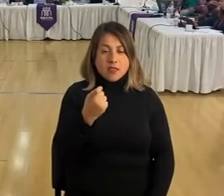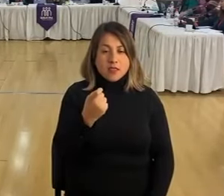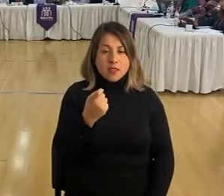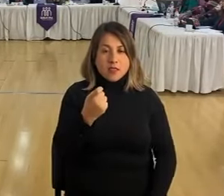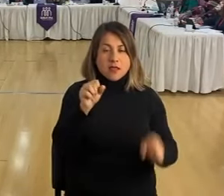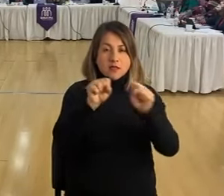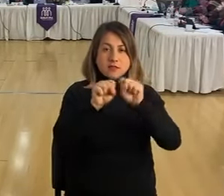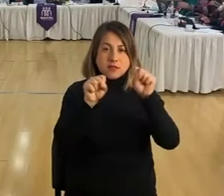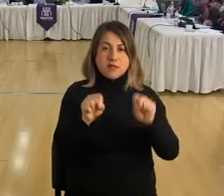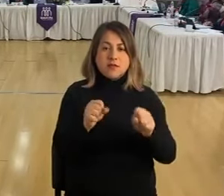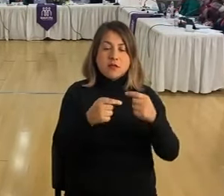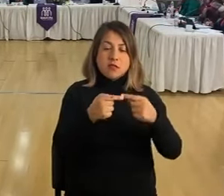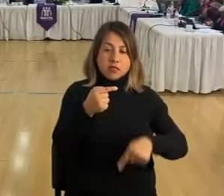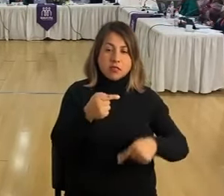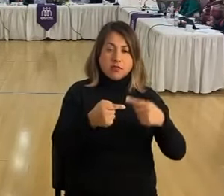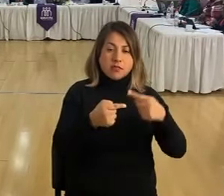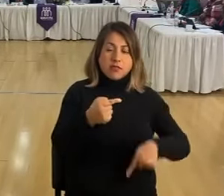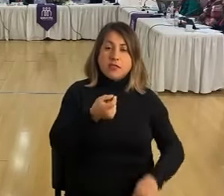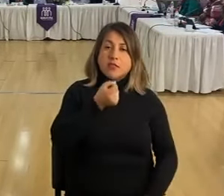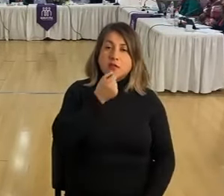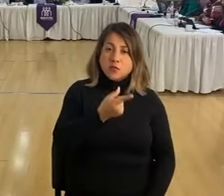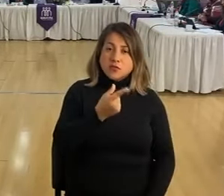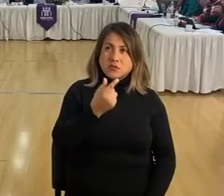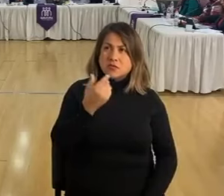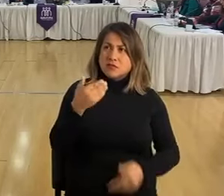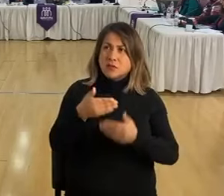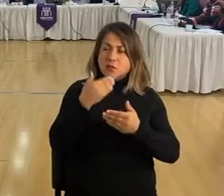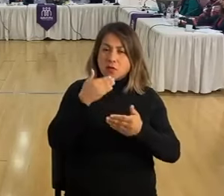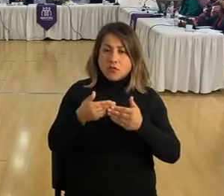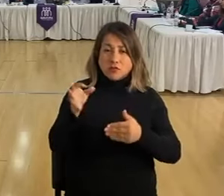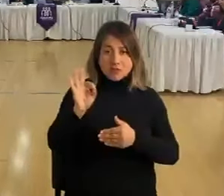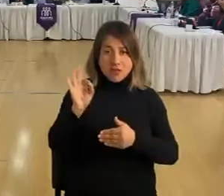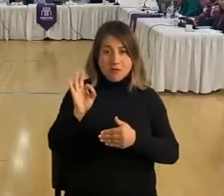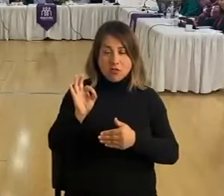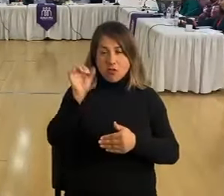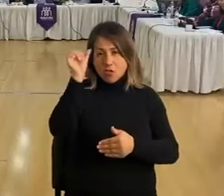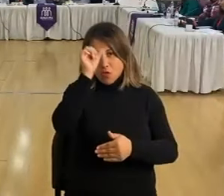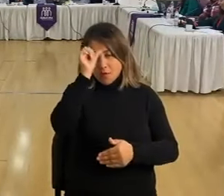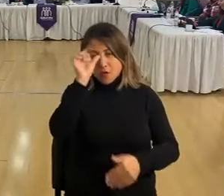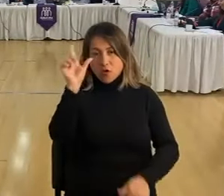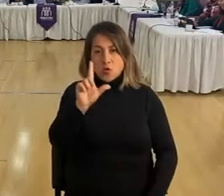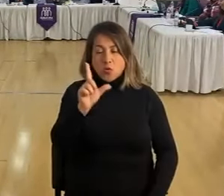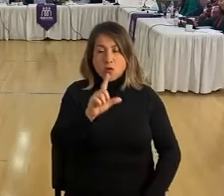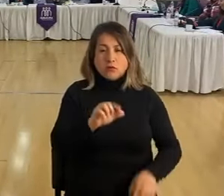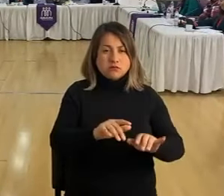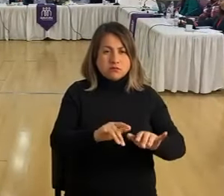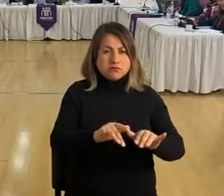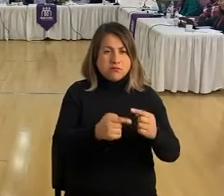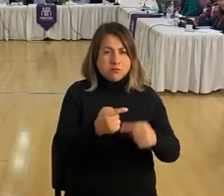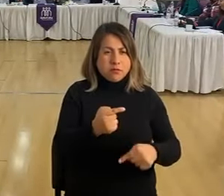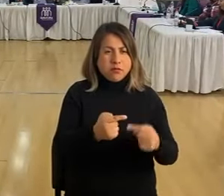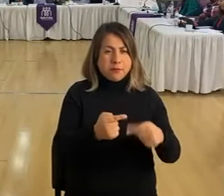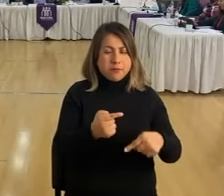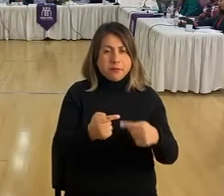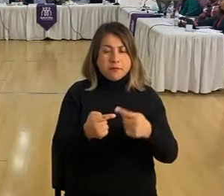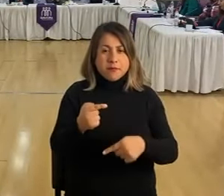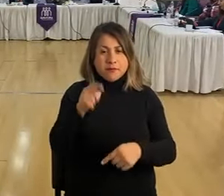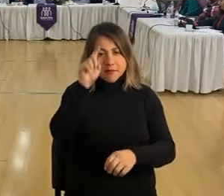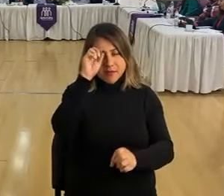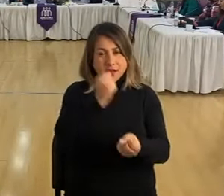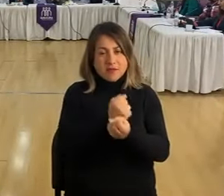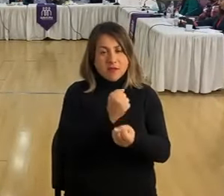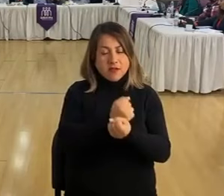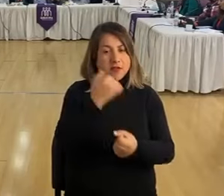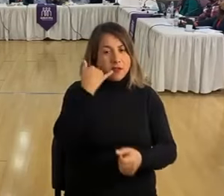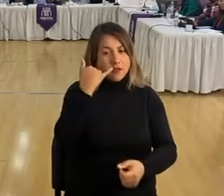sistema de denuncias desde el día sábado sábado, domingo, lunes no hubo sistema y estaban mandando carabineros